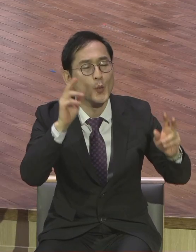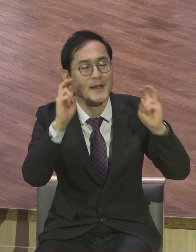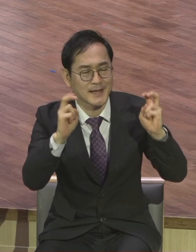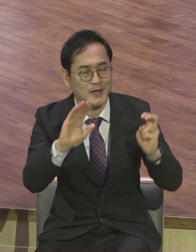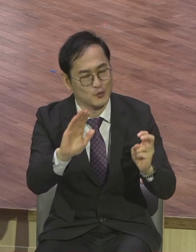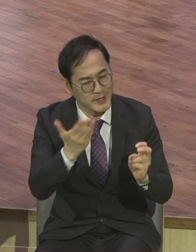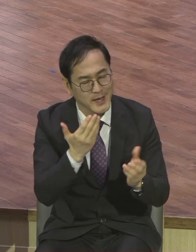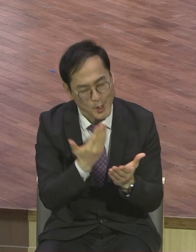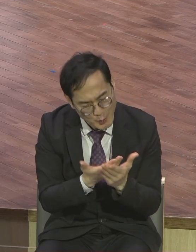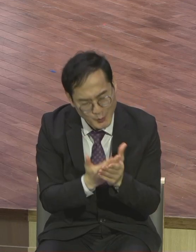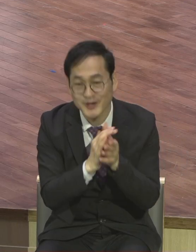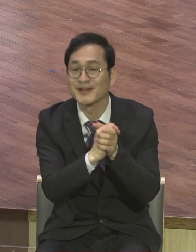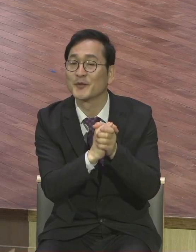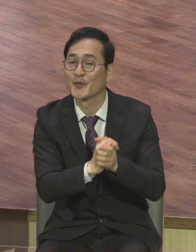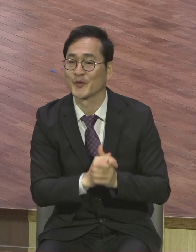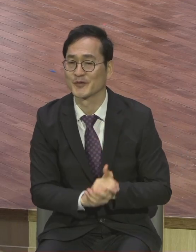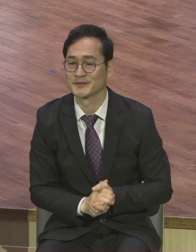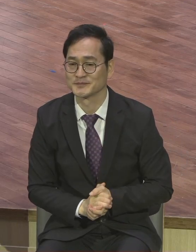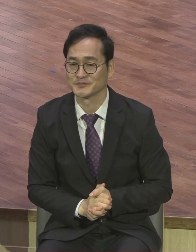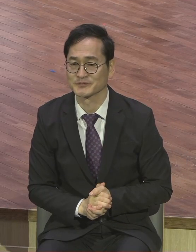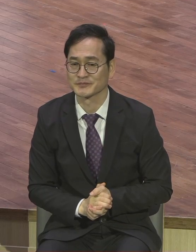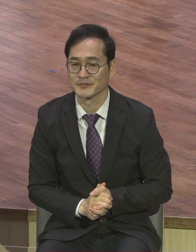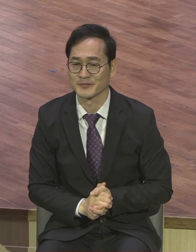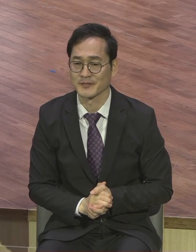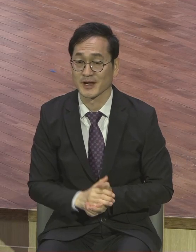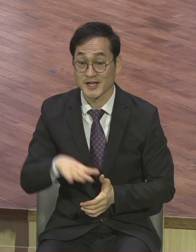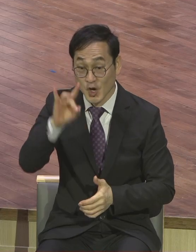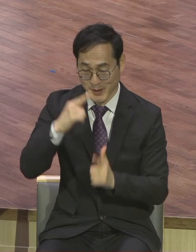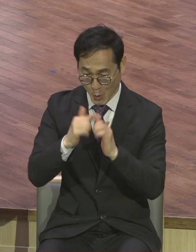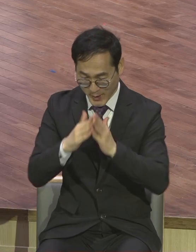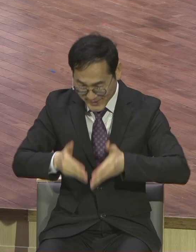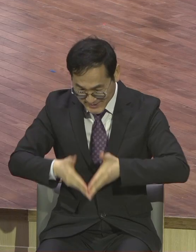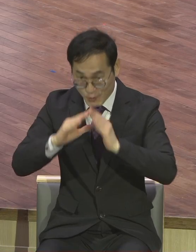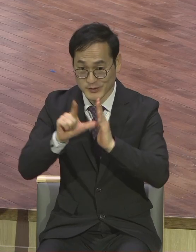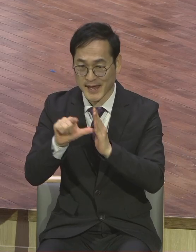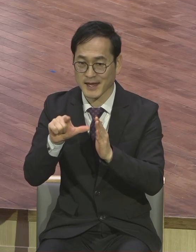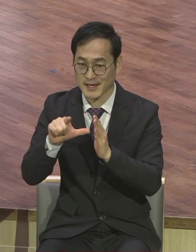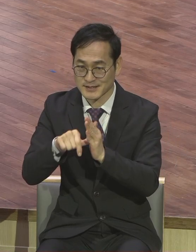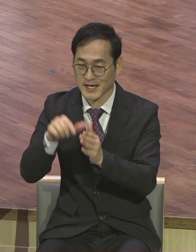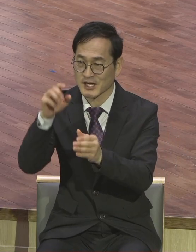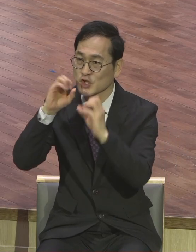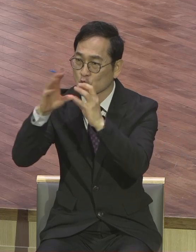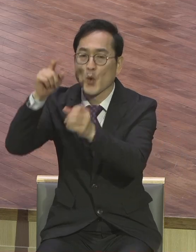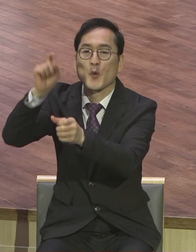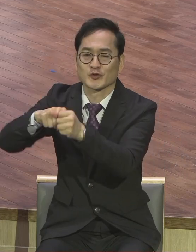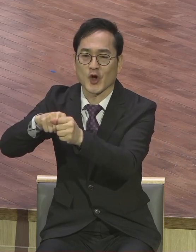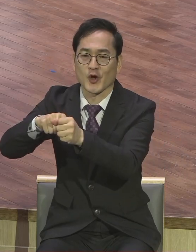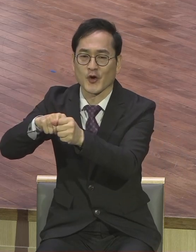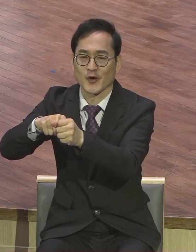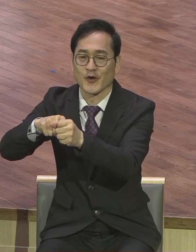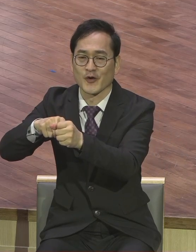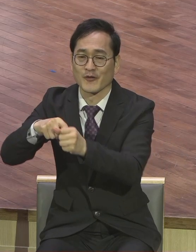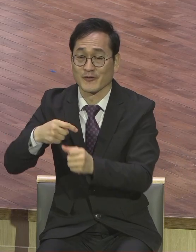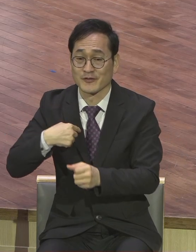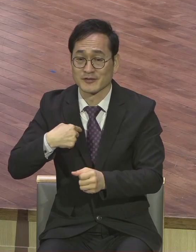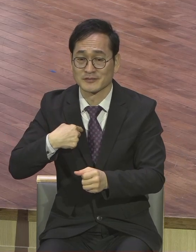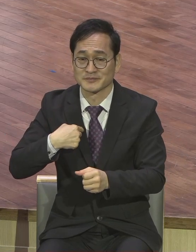우리가 없지만 개척할 때 성교를 위해 세워졌다 해가지고 지하에 상가 있으면서 한